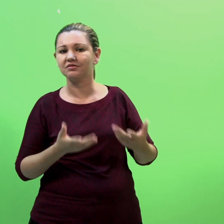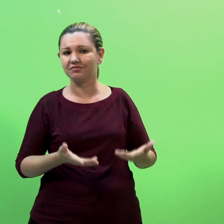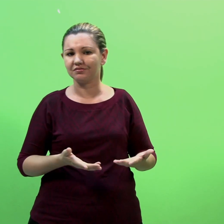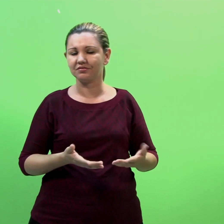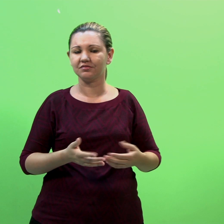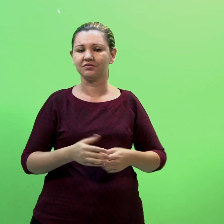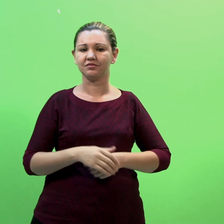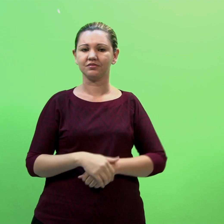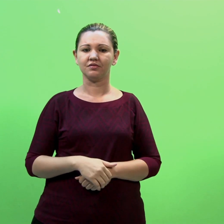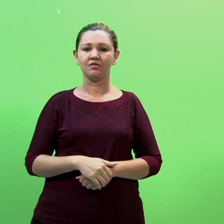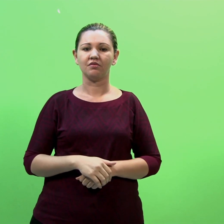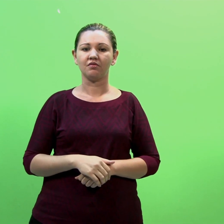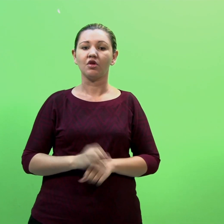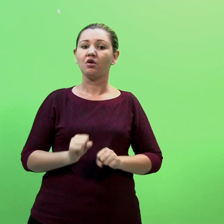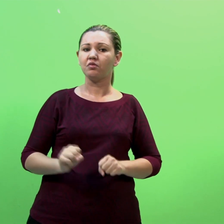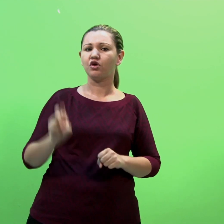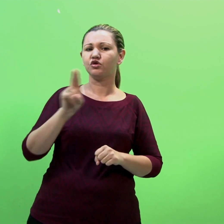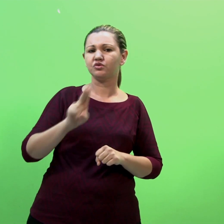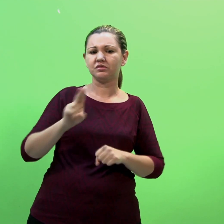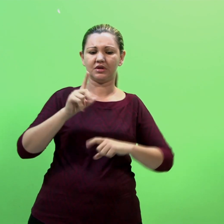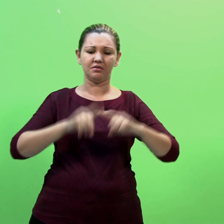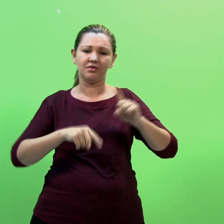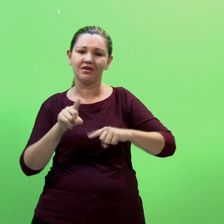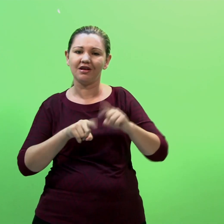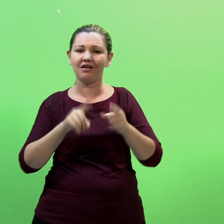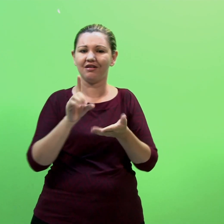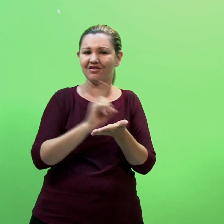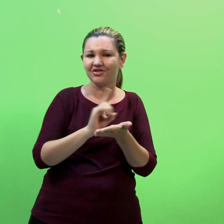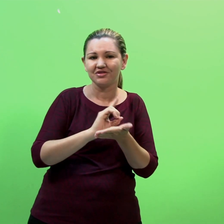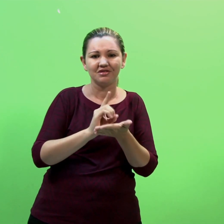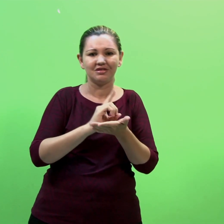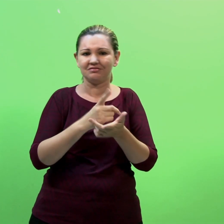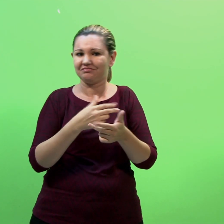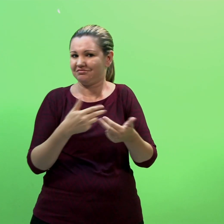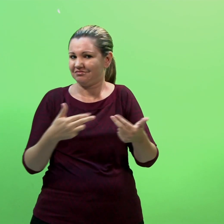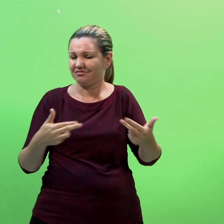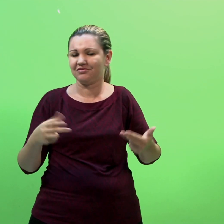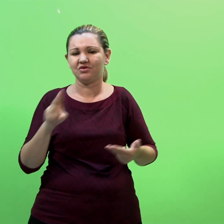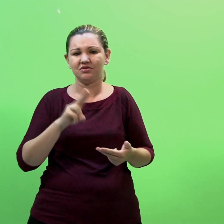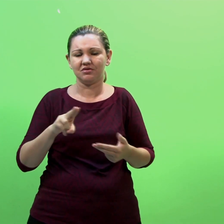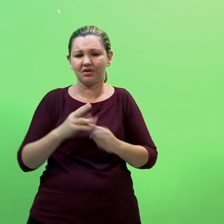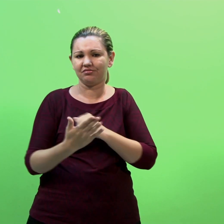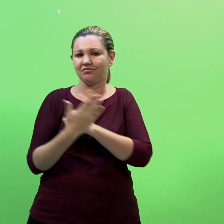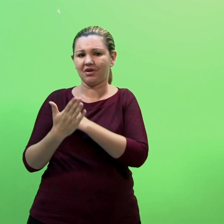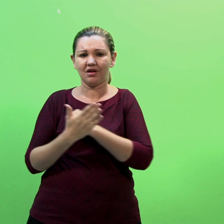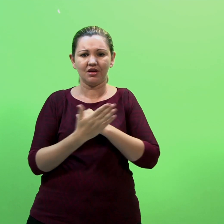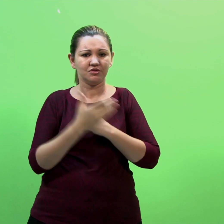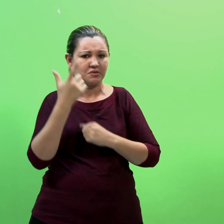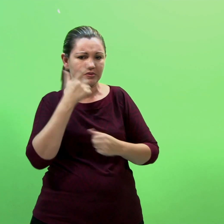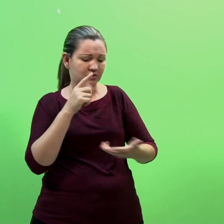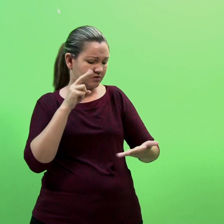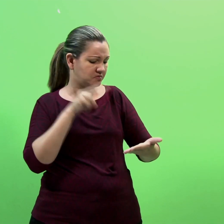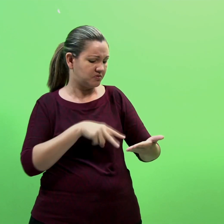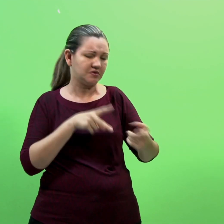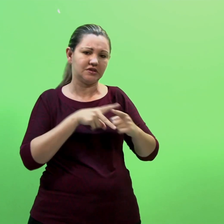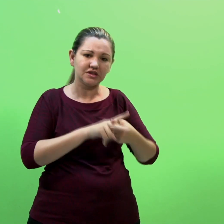Podem fazer uso de materiais como dicionários, diversos, revendo a tradução, constantemente fazendo correções.